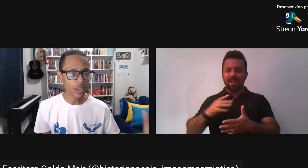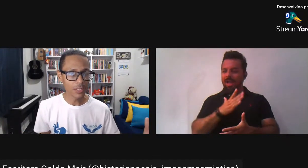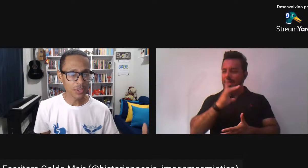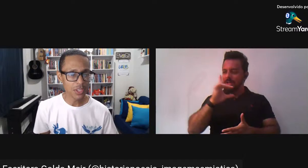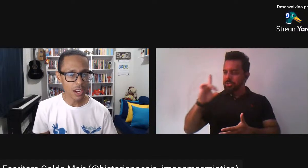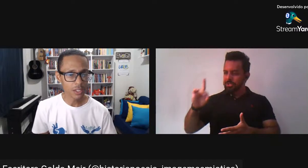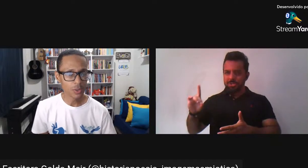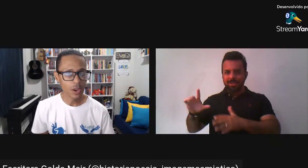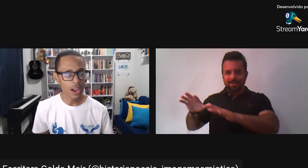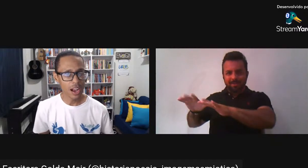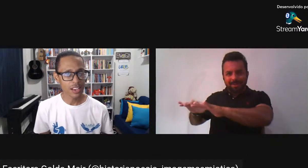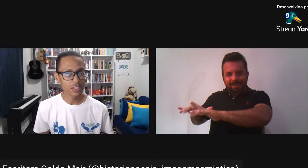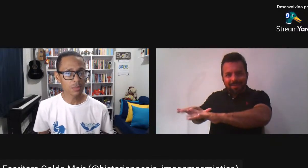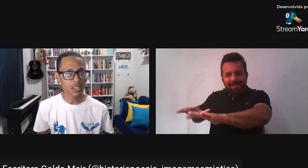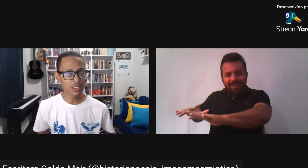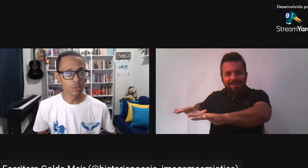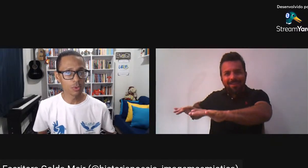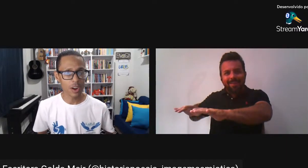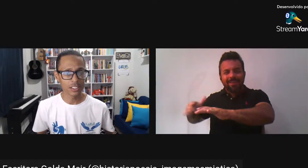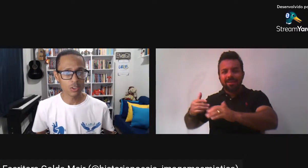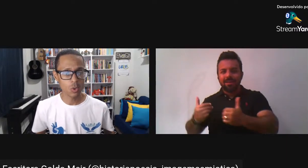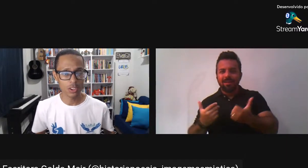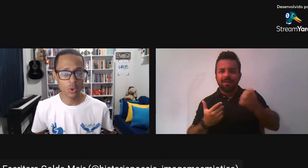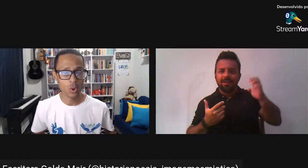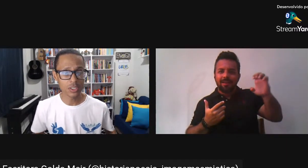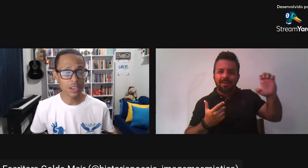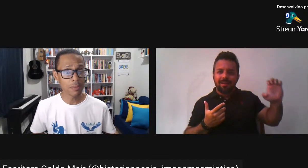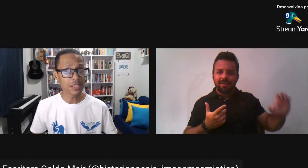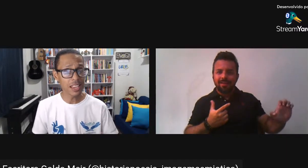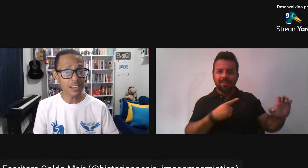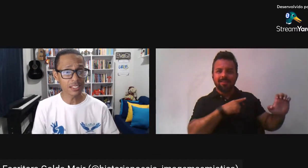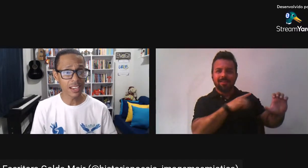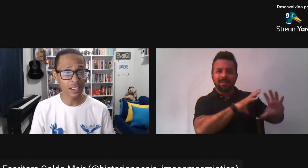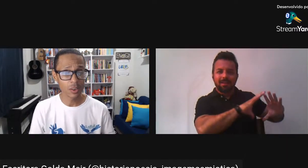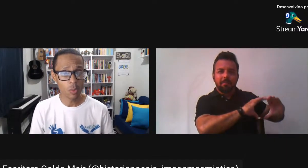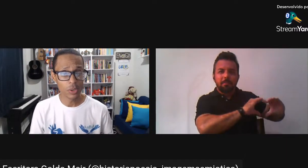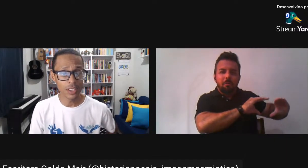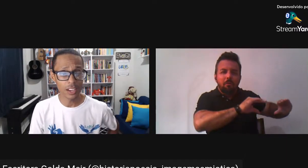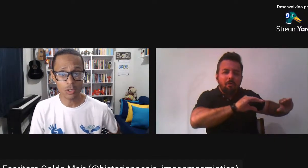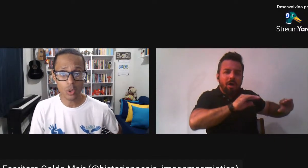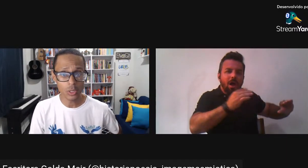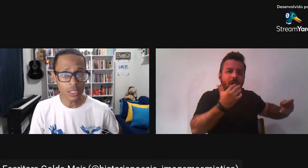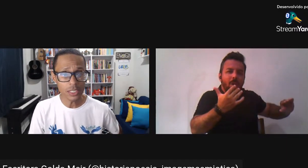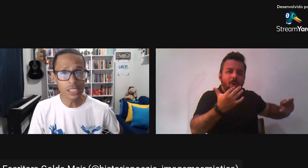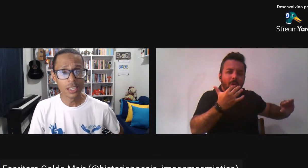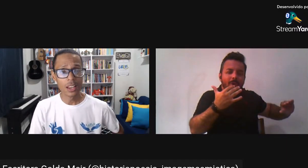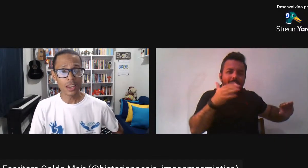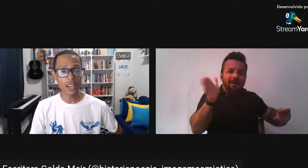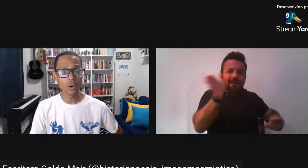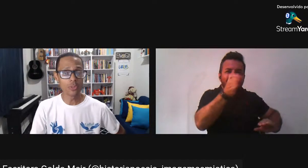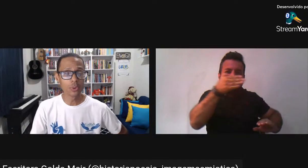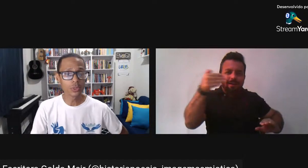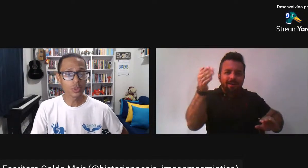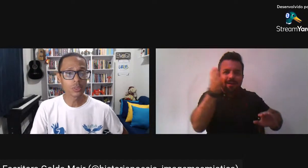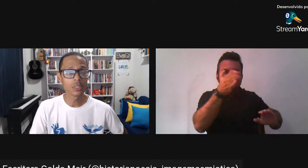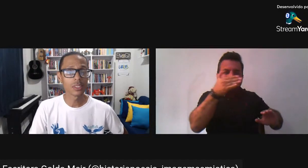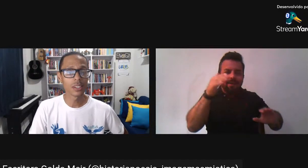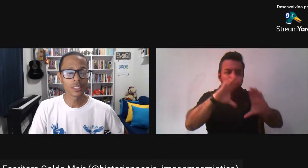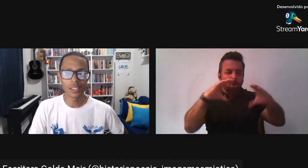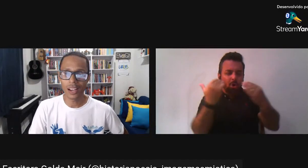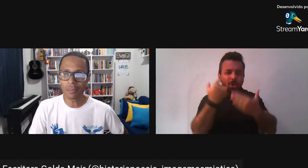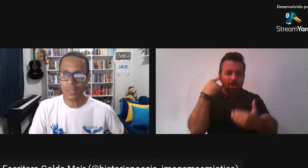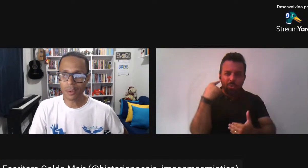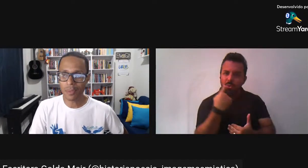Do lado esquerdo As minhas almofadas Com as cores da bandeira Da comunidade surda E ao fundo